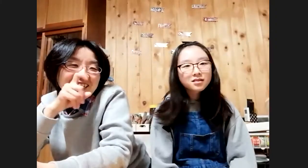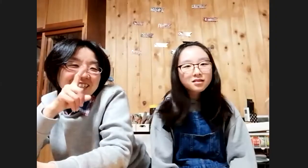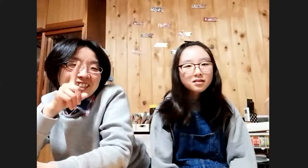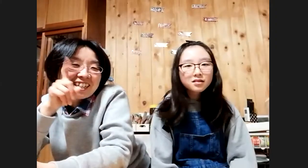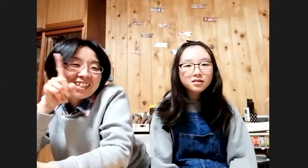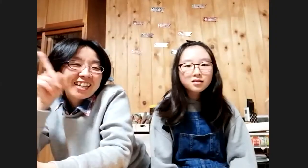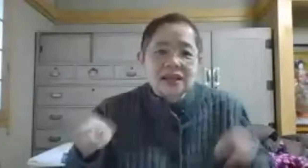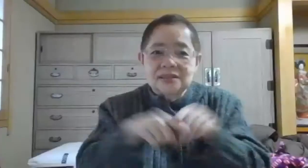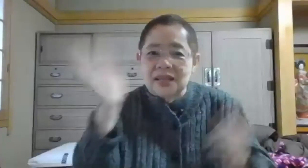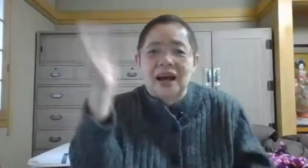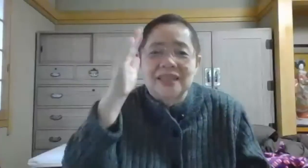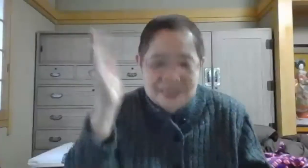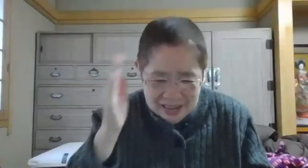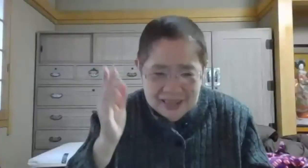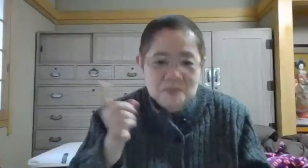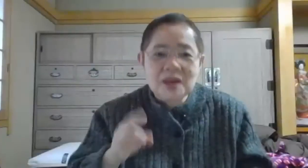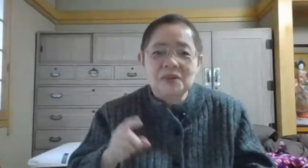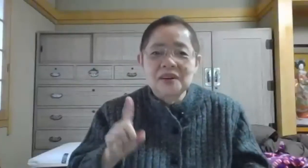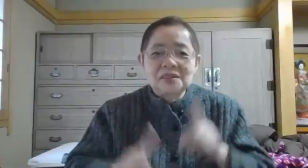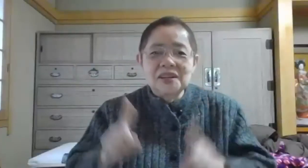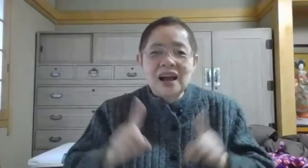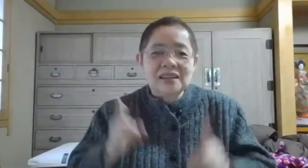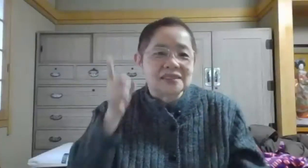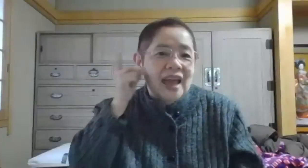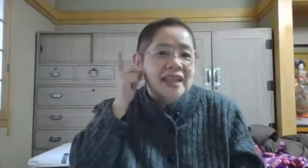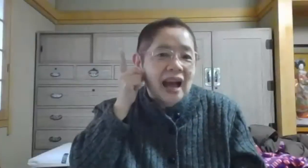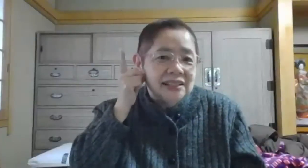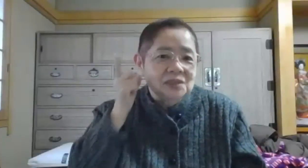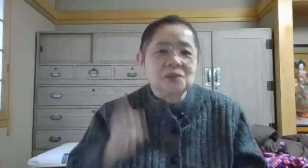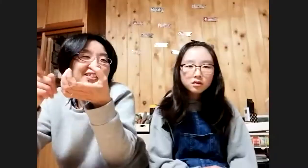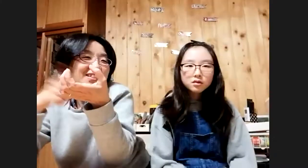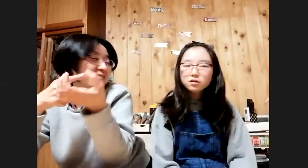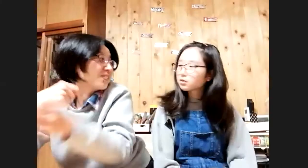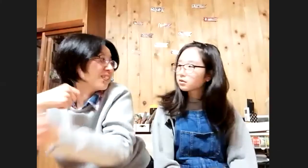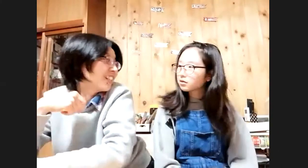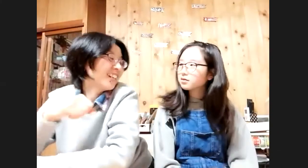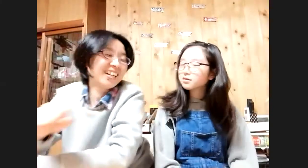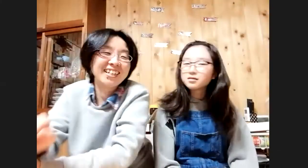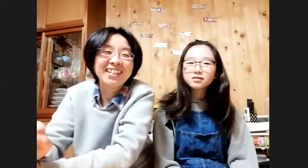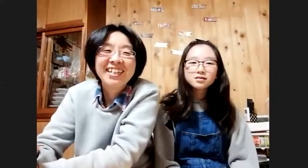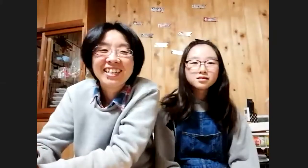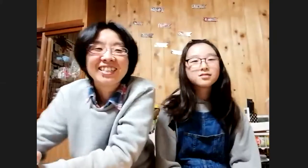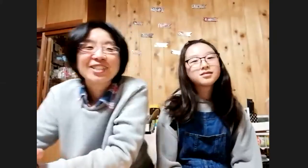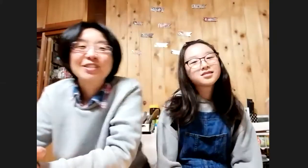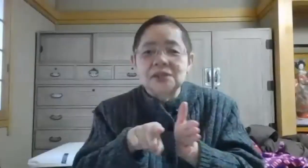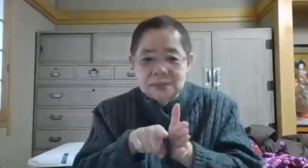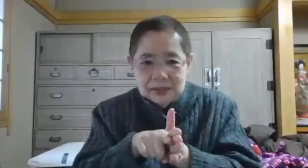ナ、アンテナついてないですねでも、とりあえず携帯というふうに調査を一緒にします